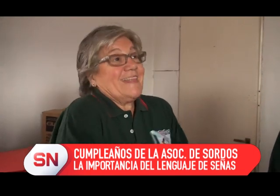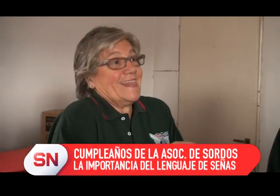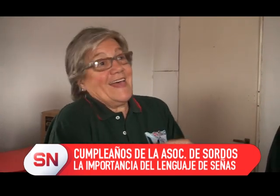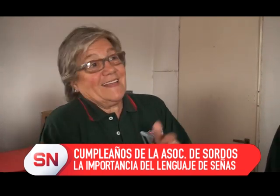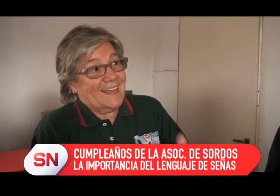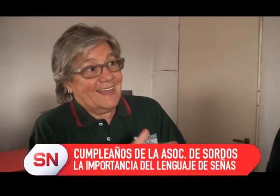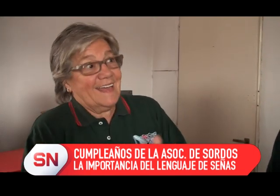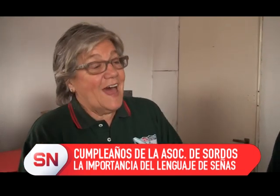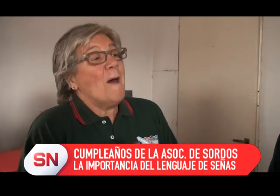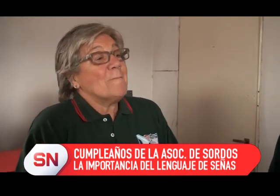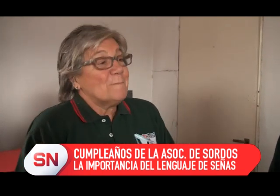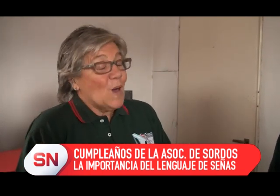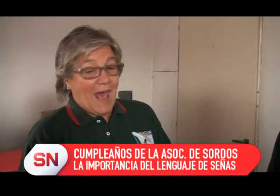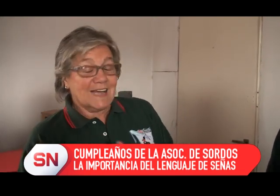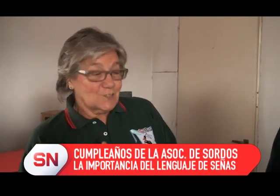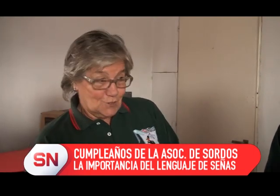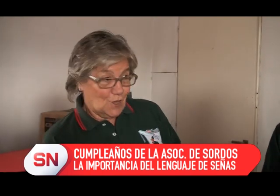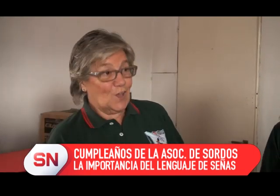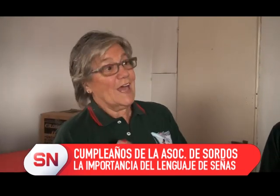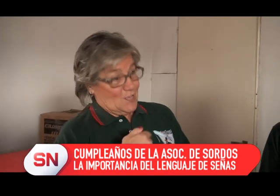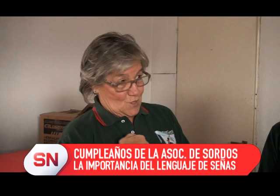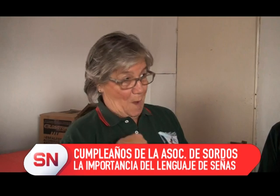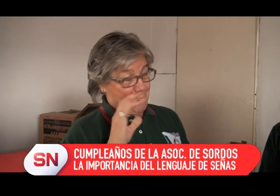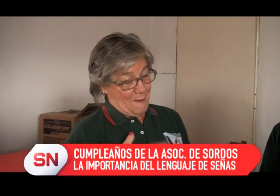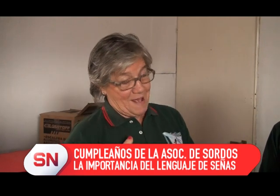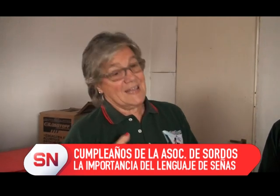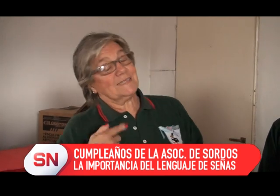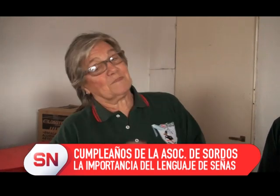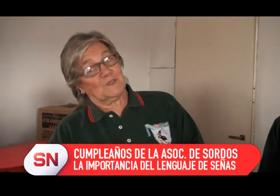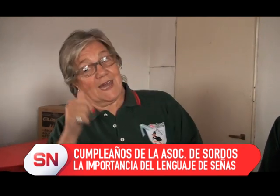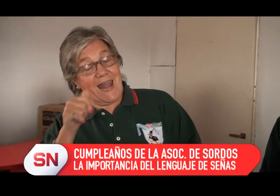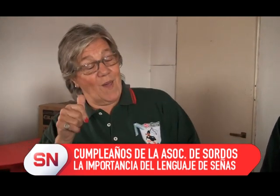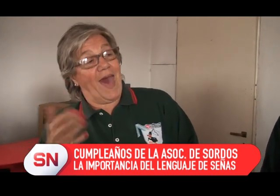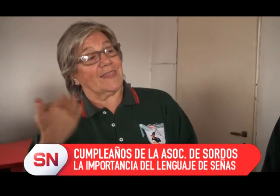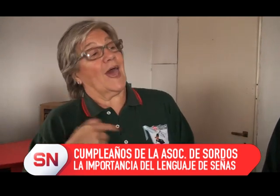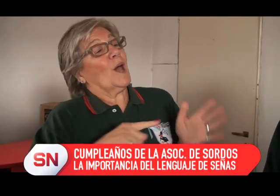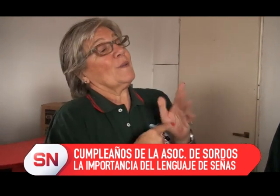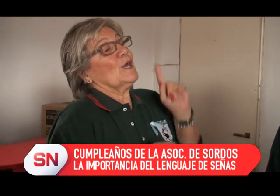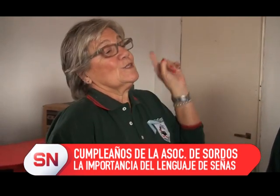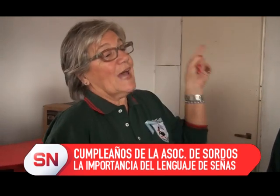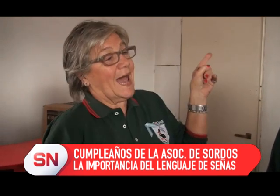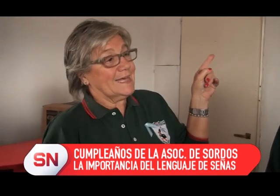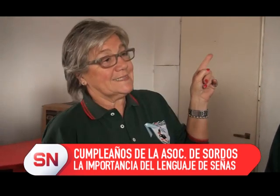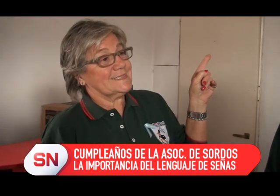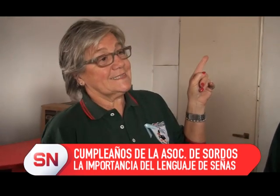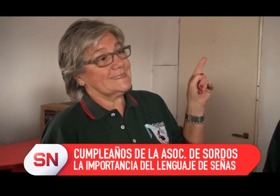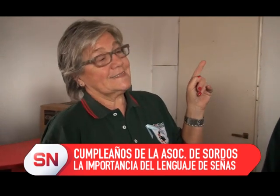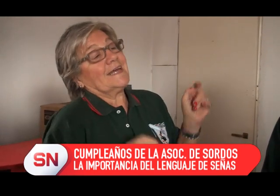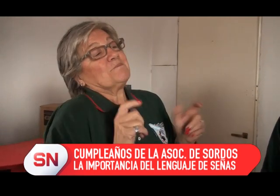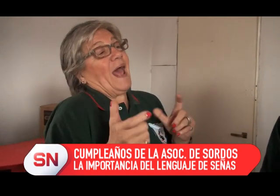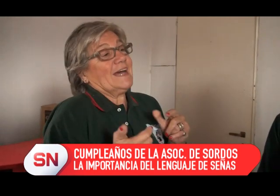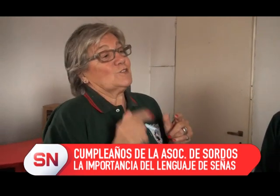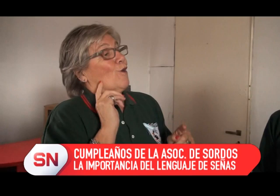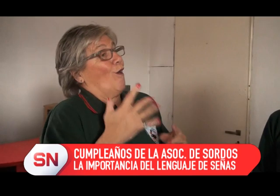siempre sordos, enseñándoles un poquito la lengua de señas a que no sabían ella y Raúl eran de Buenos